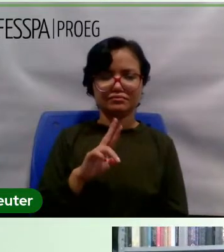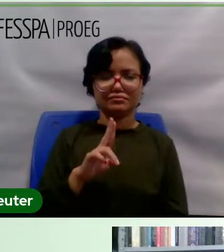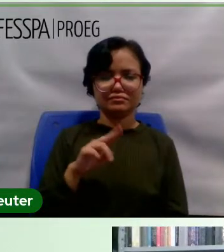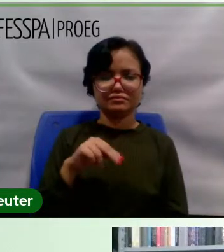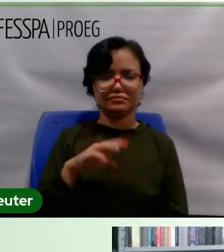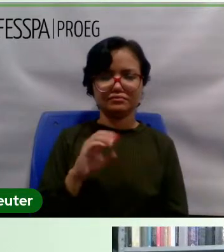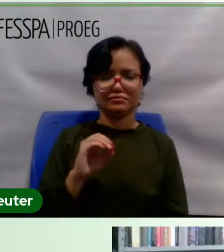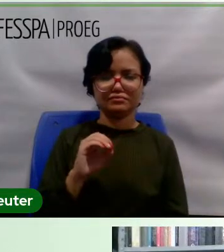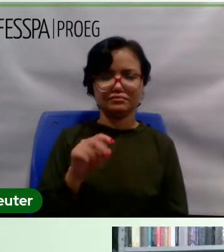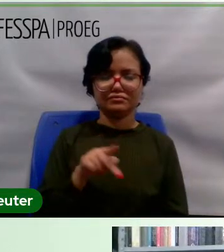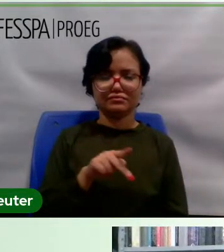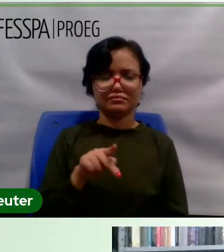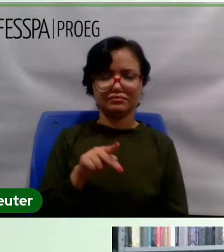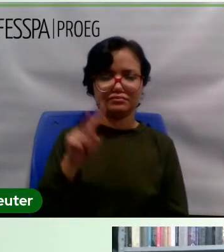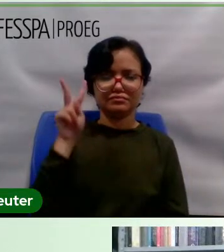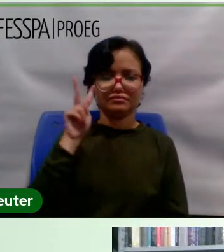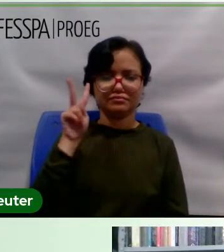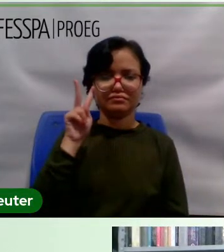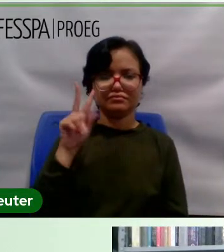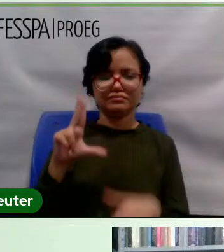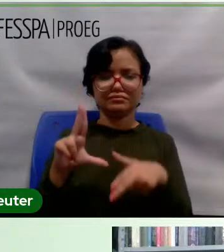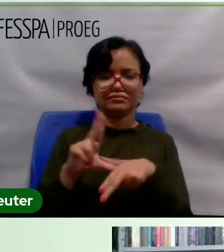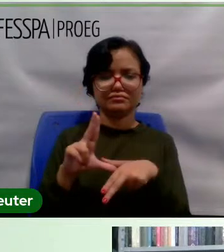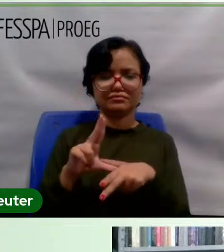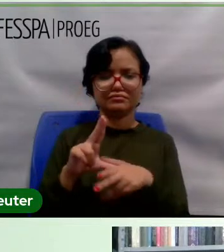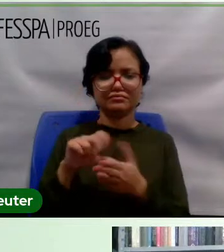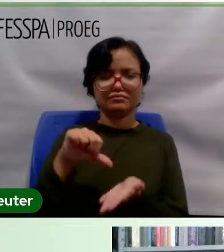da Unifespa, do campus de Xinguara,